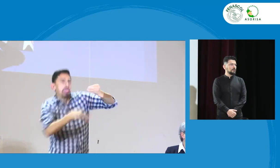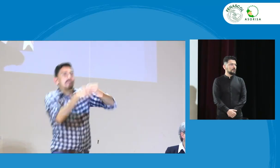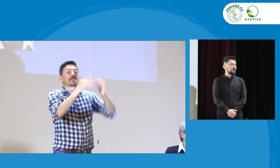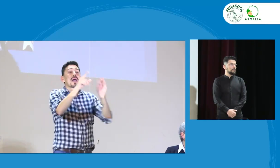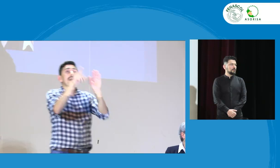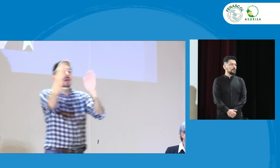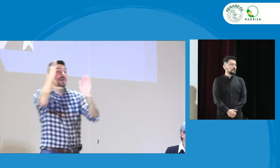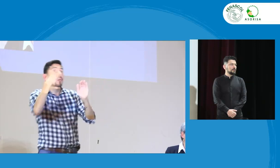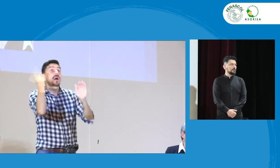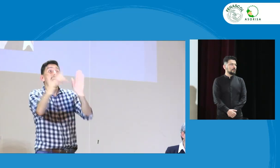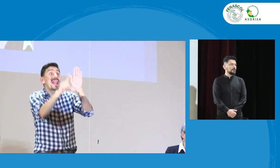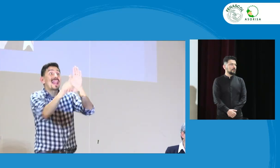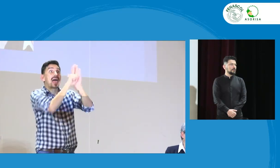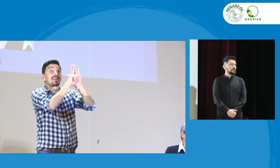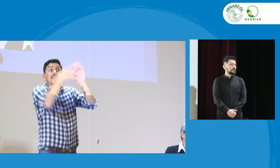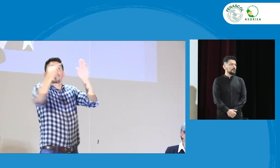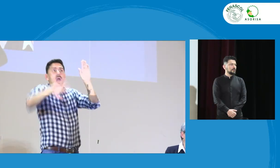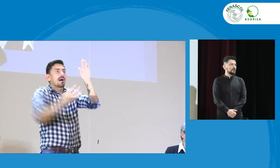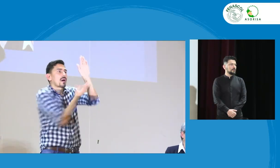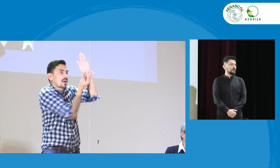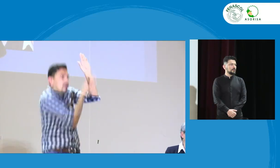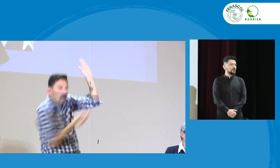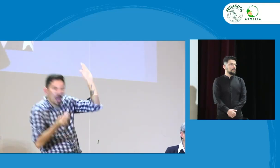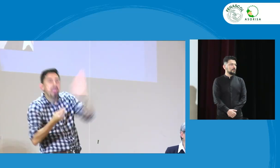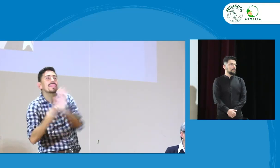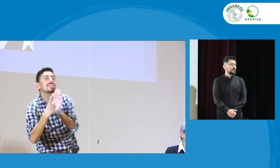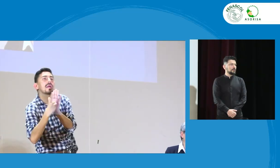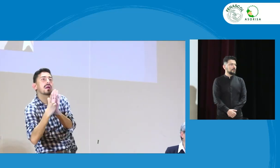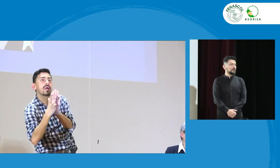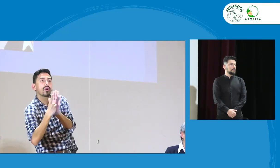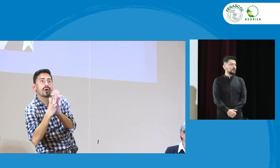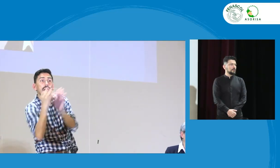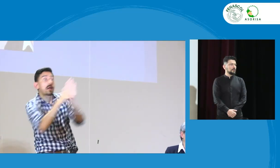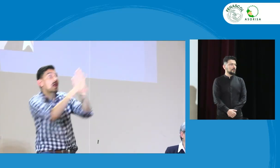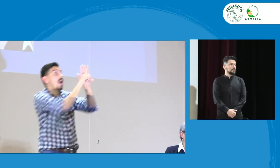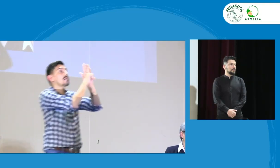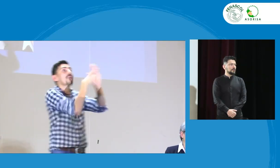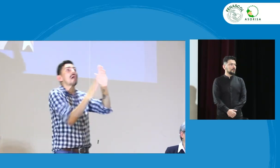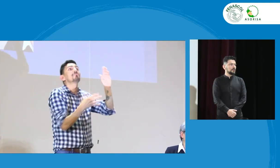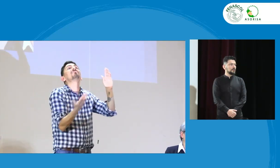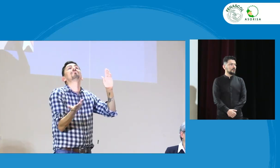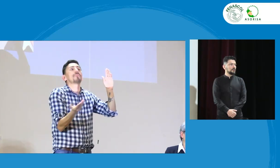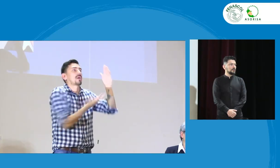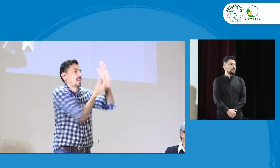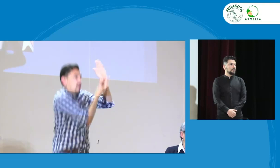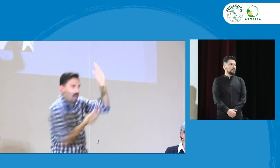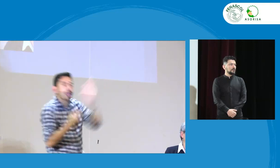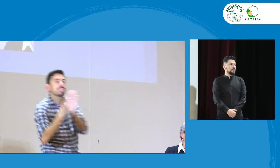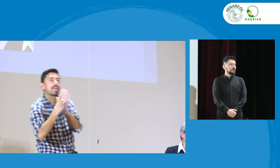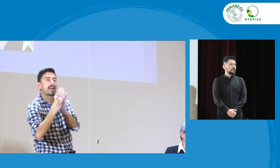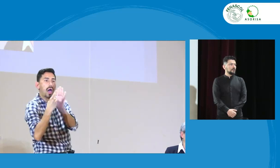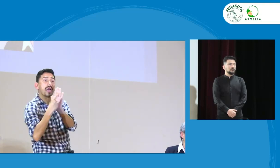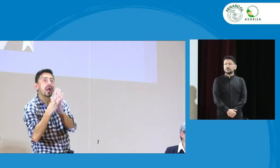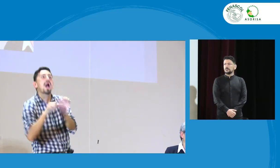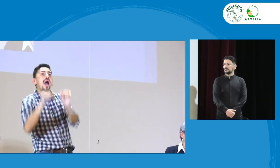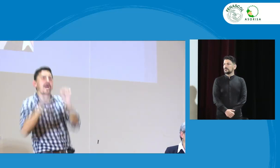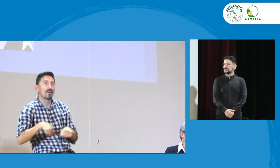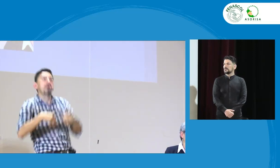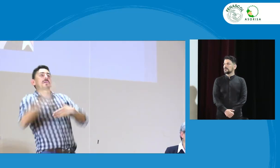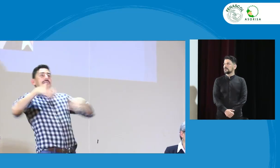bueno, aquí voy a hacer una claridad. Cuando la ley ya ha sido expedida, necesitamos un decreto